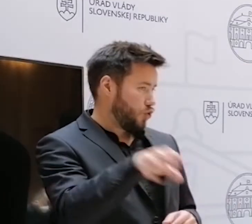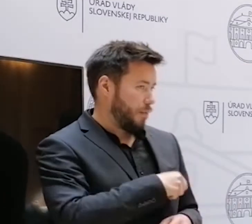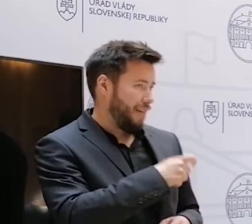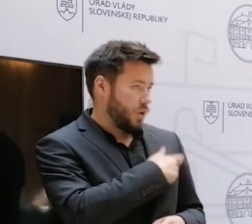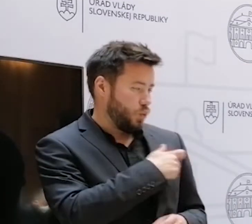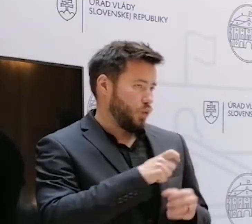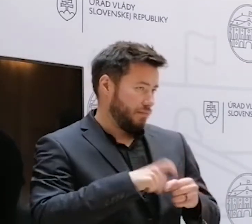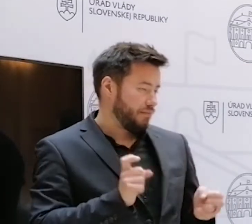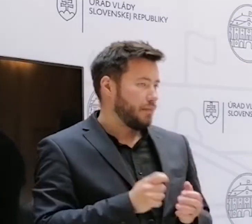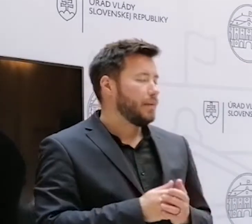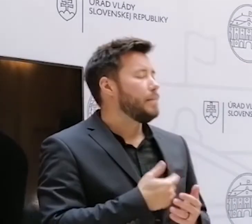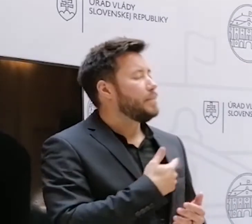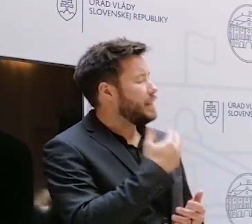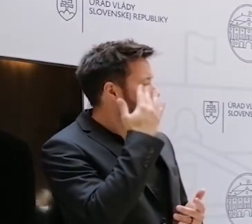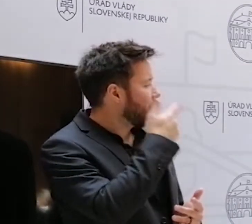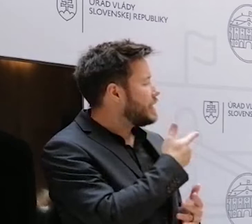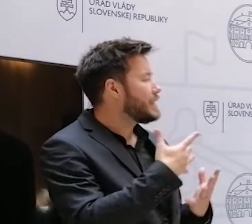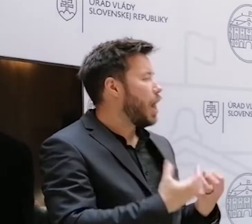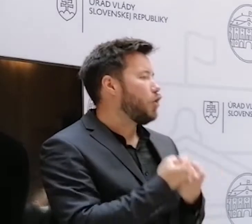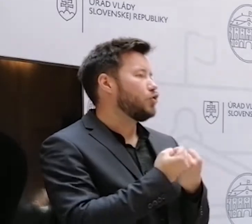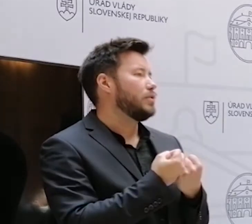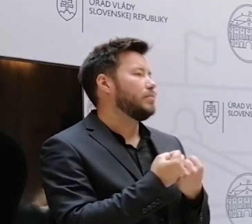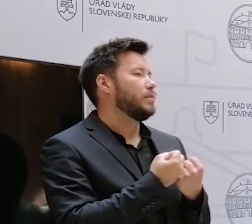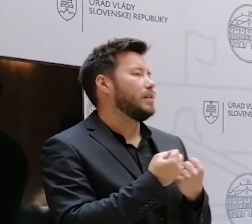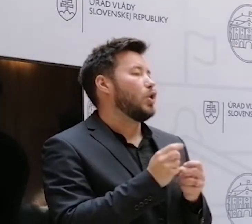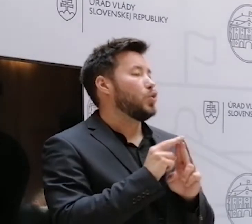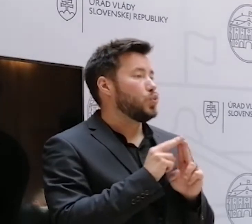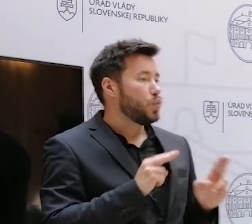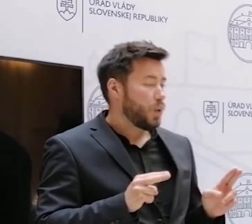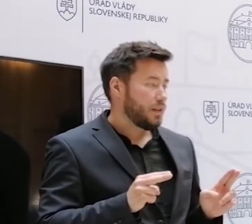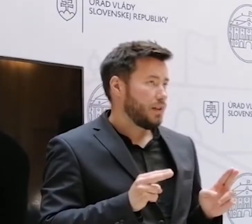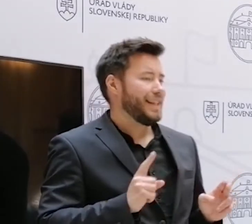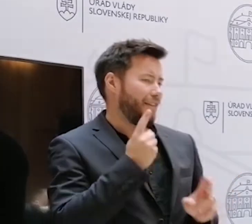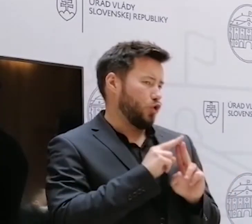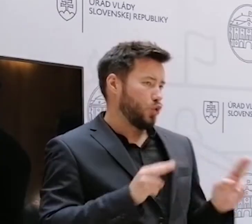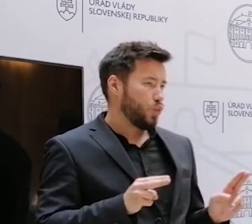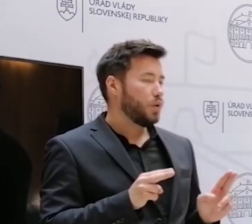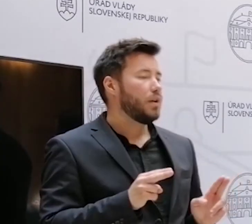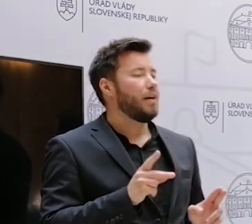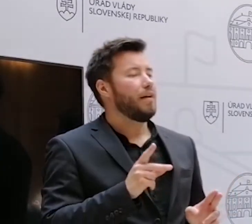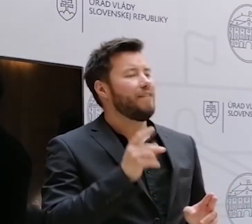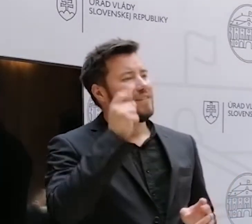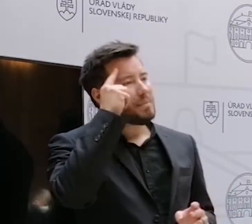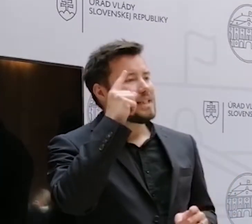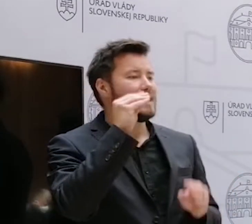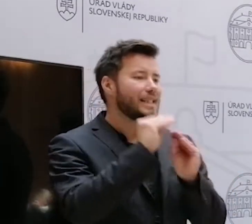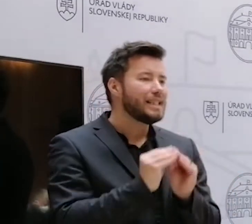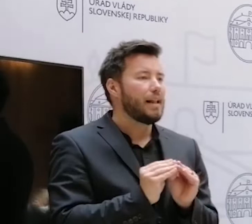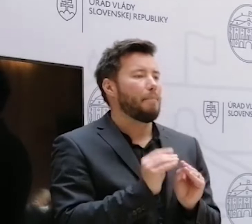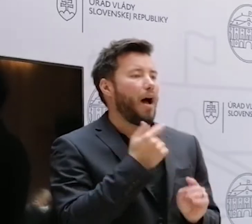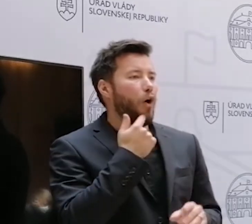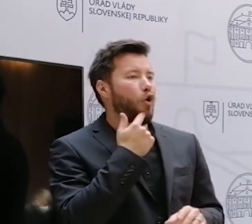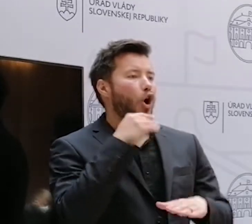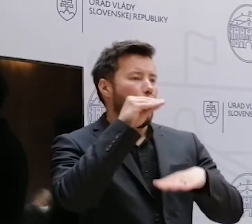ktorý by určil povinnosť o tom informovať napríklad, že by súd naozaj mal tú povinnosť, momentálne najvyšší súd z vlastnej iniciatívy vymyslel formu, že oznámenie